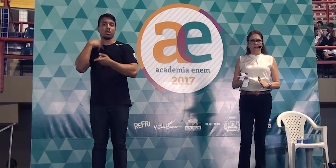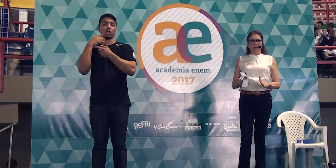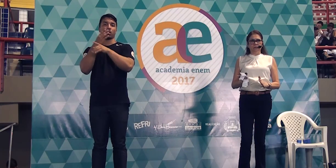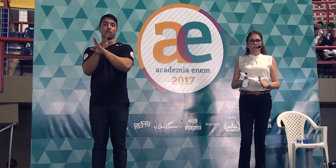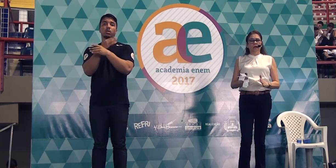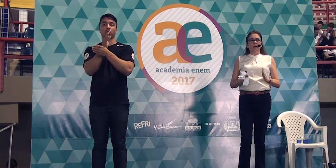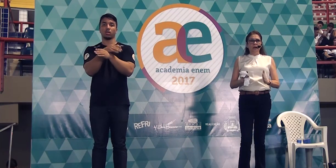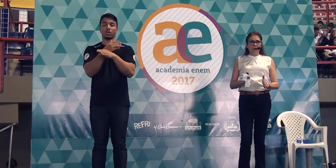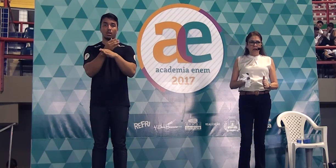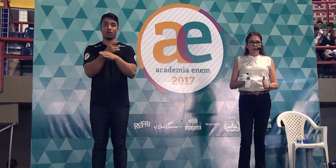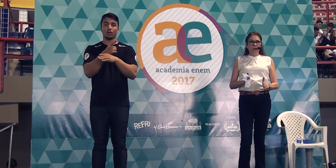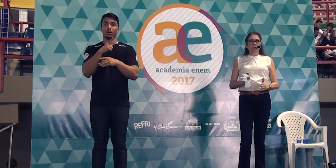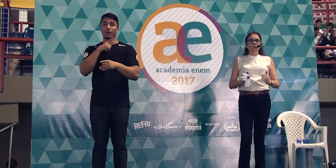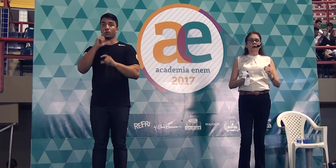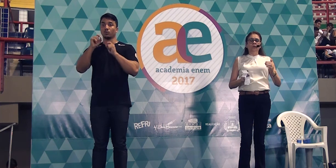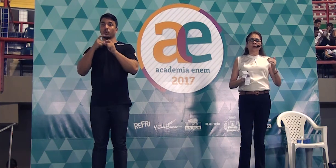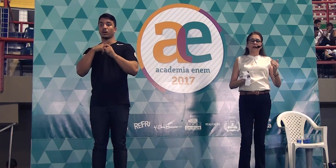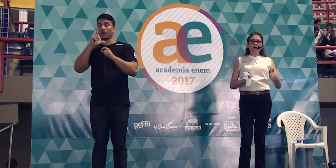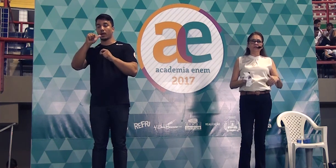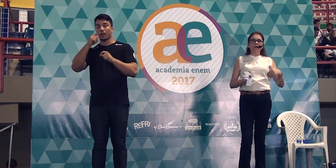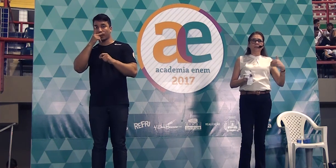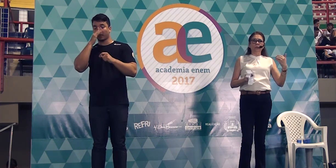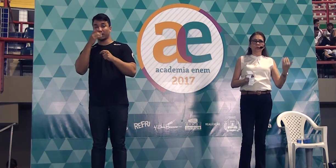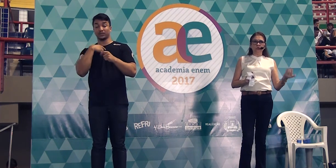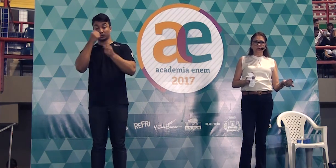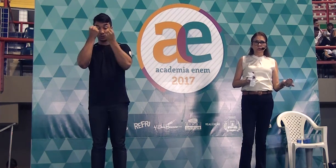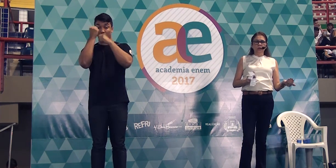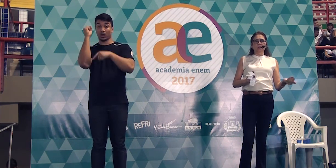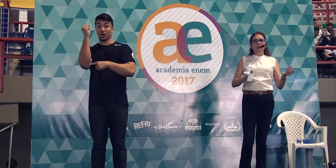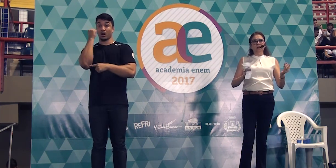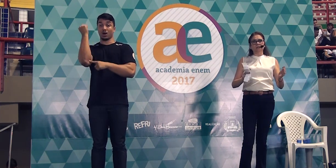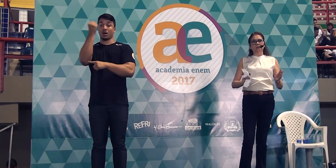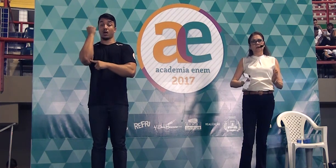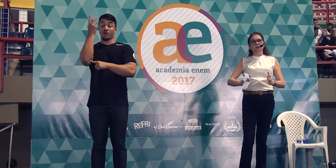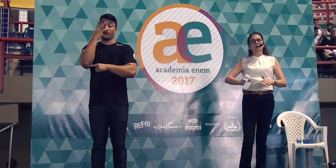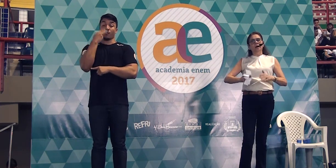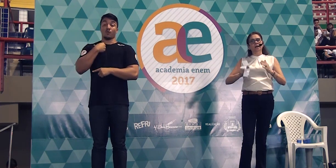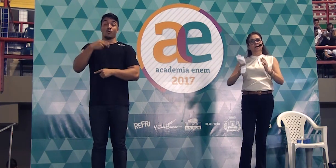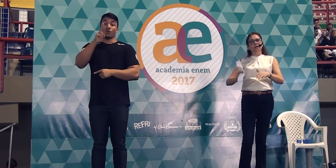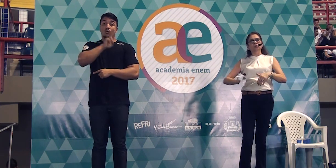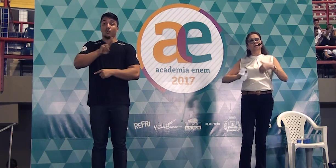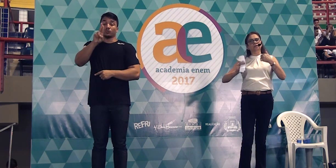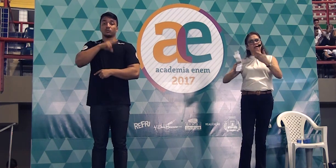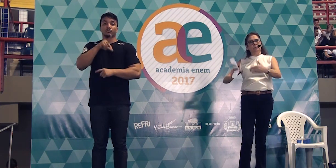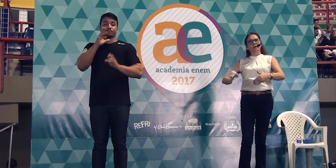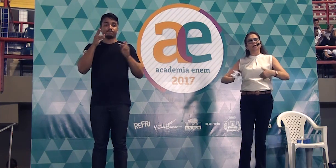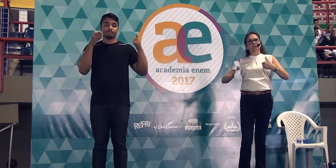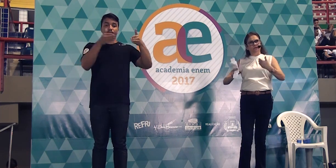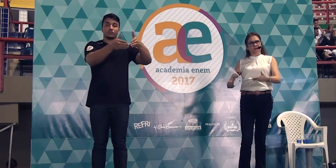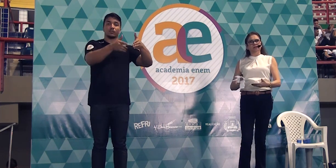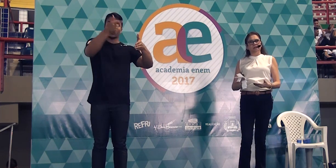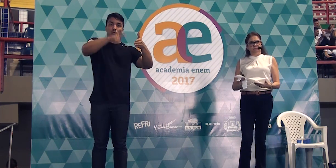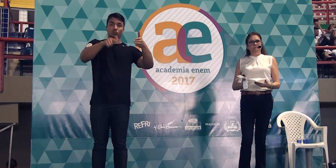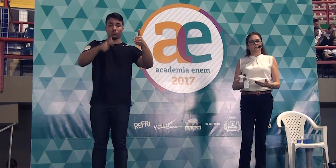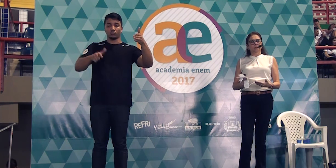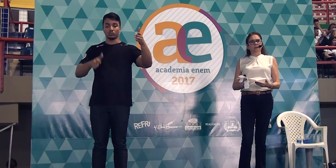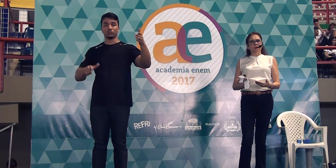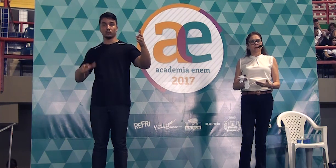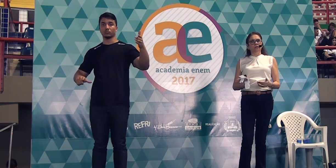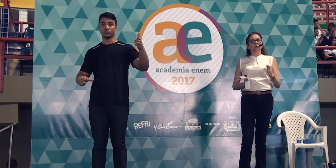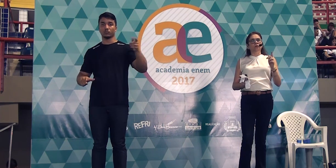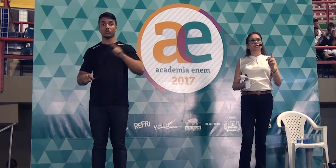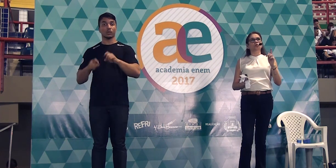natureza é um grave abuso em relação àquilo que se repete em fazer.